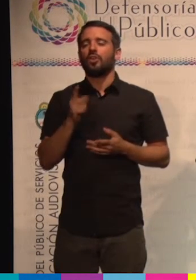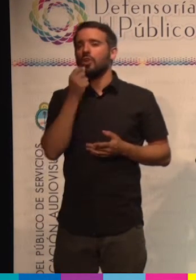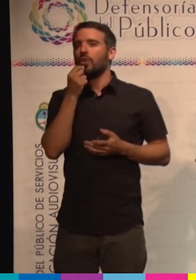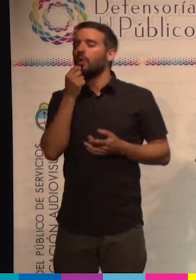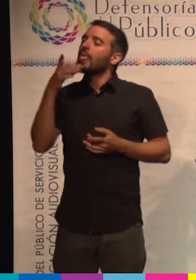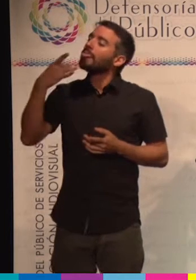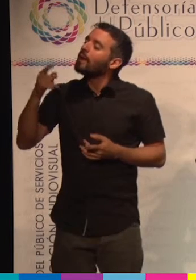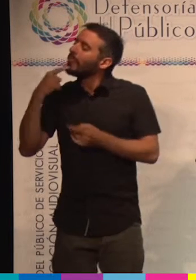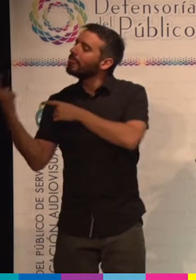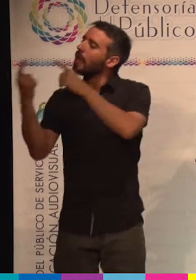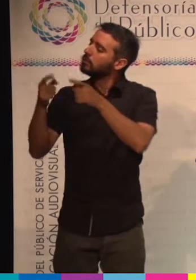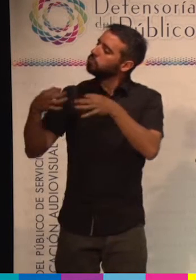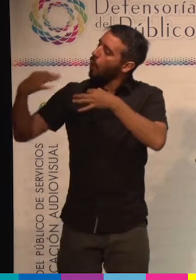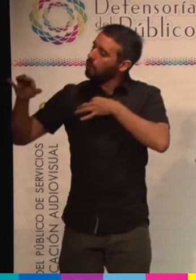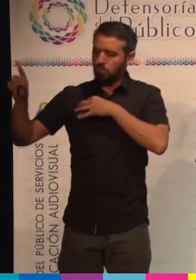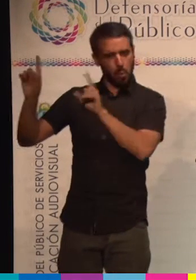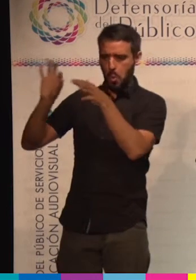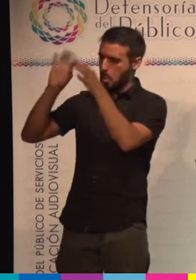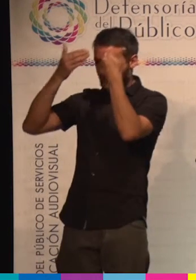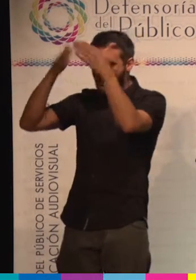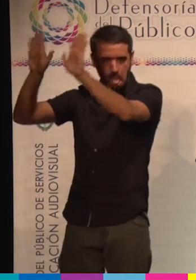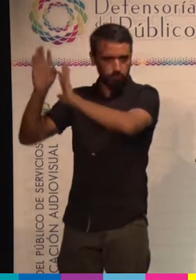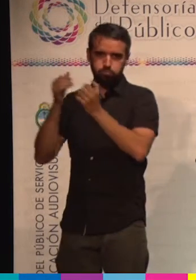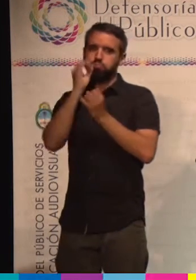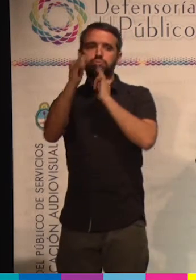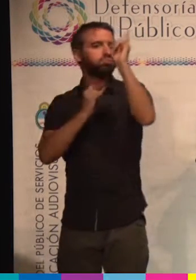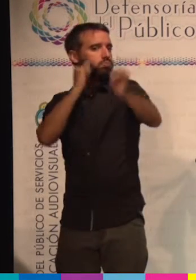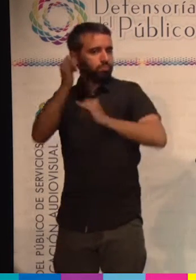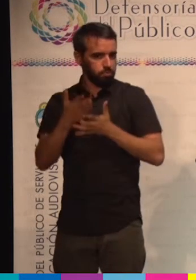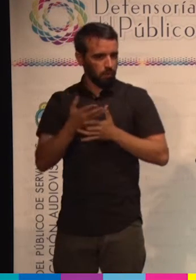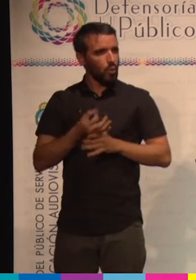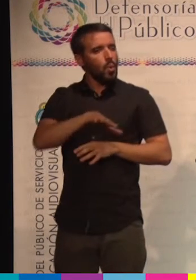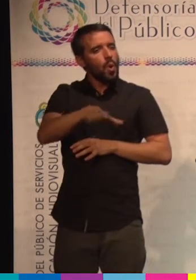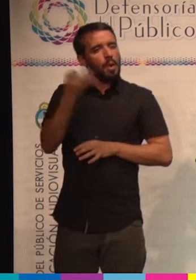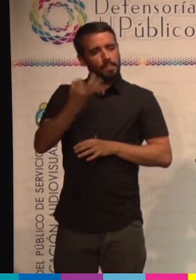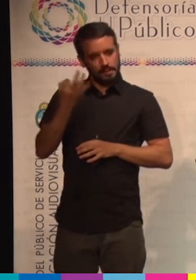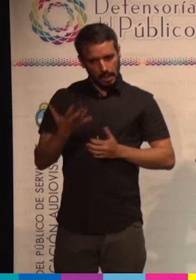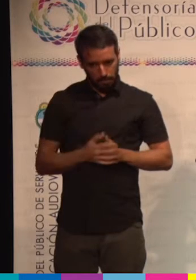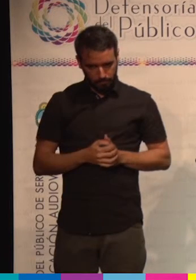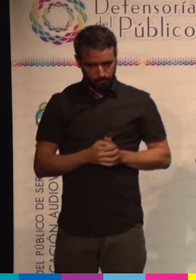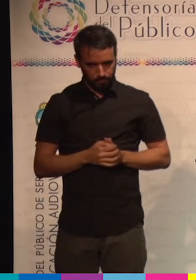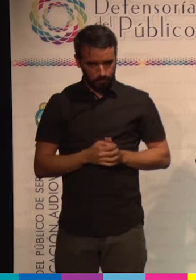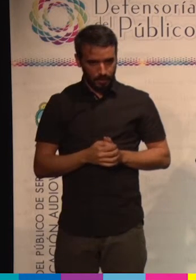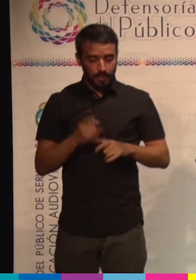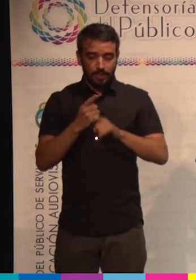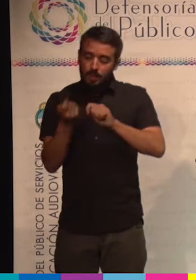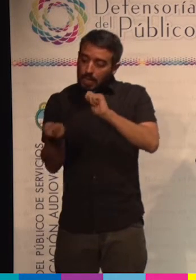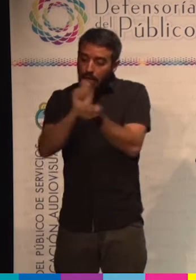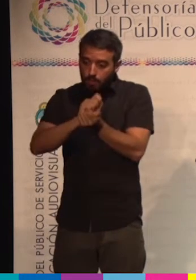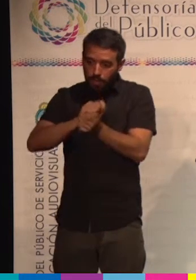digan, sino que se expresa muy libremente y para ellos es un espacio muy especial. Como hay mucha rotación de pibes